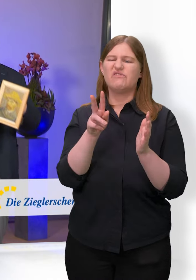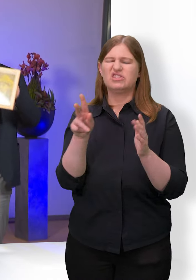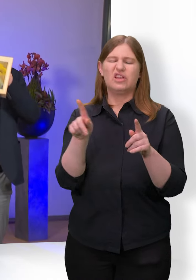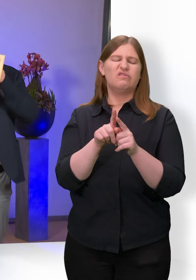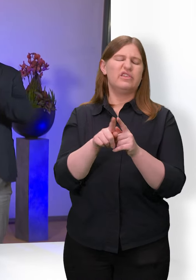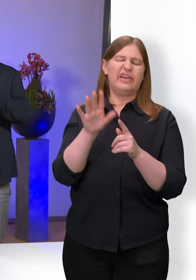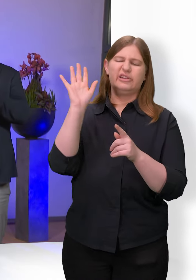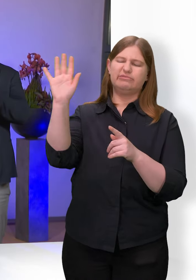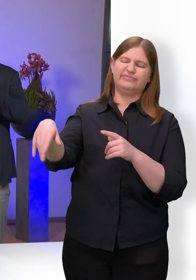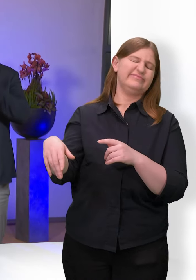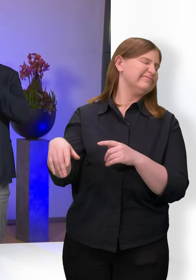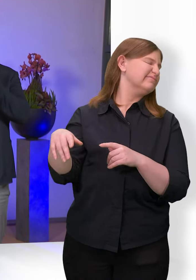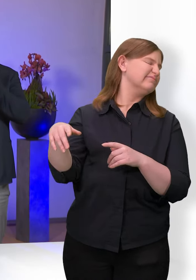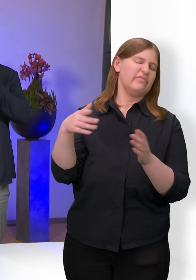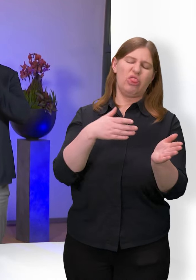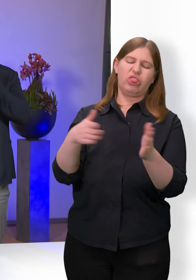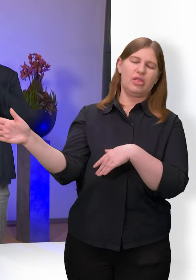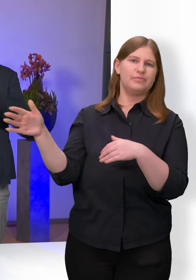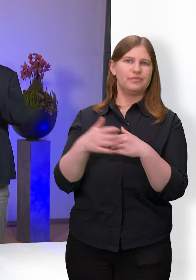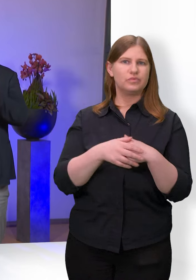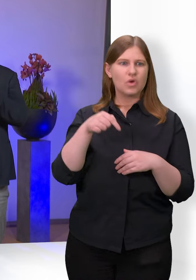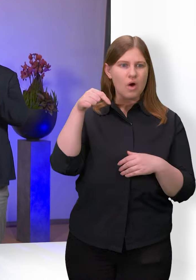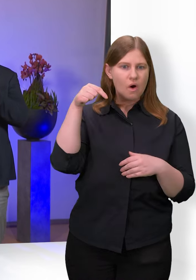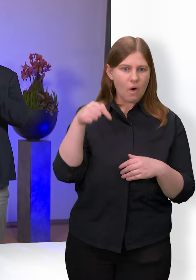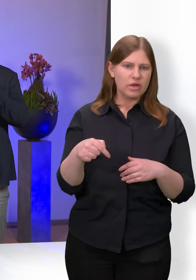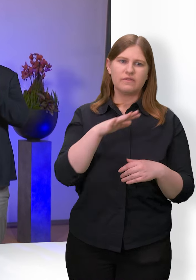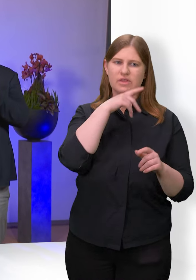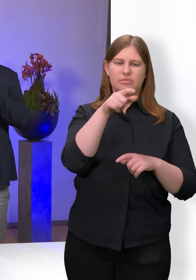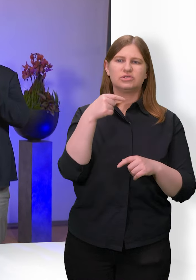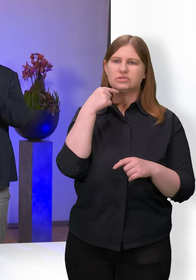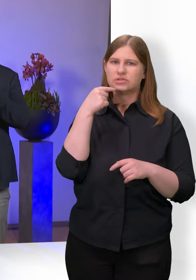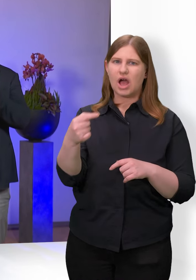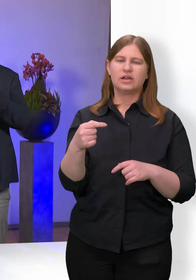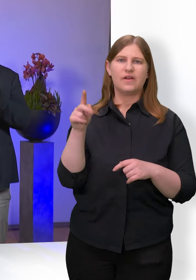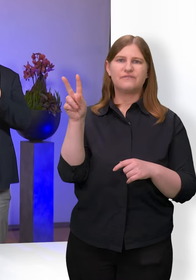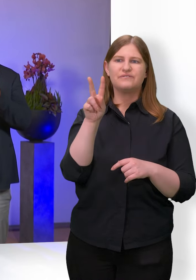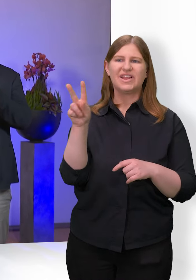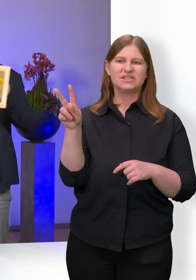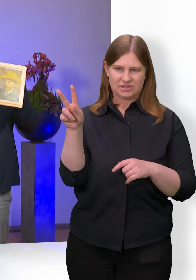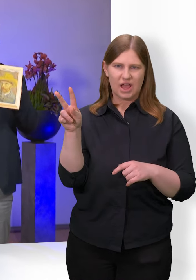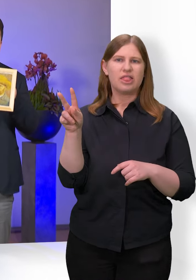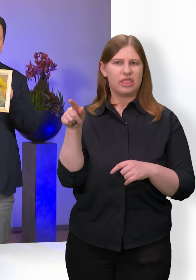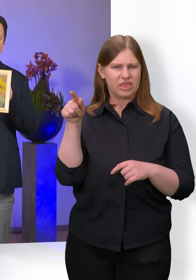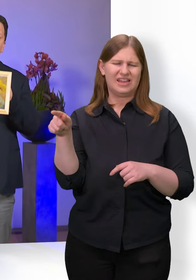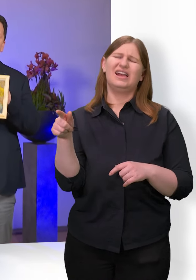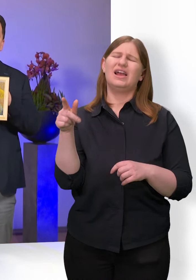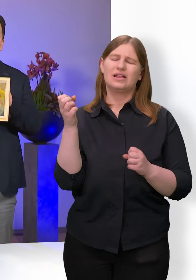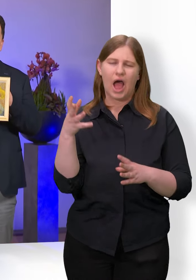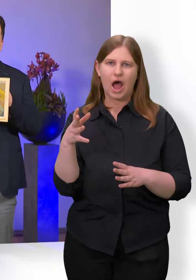Heute sagen viele, dass es Vincent van Gogh als Erstgeborener einfach schwer hatte, den Erwartungen der